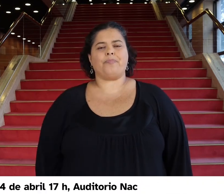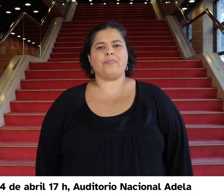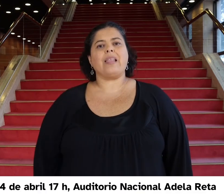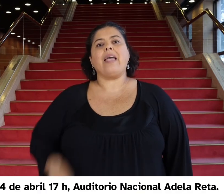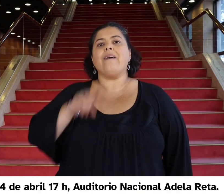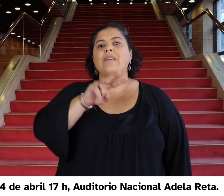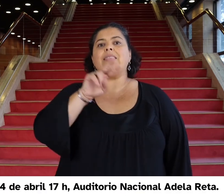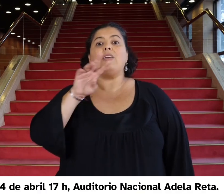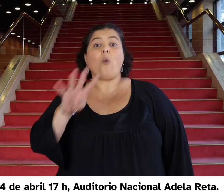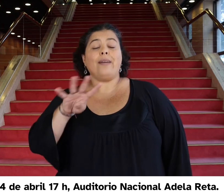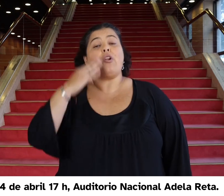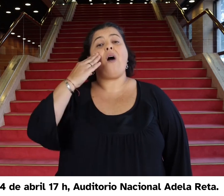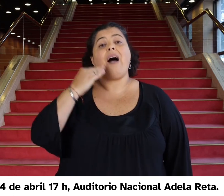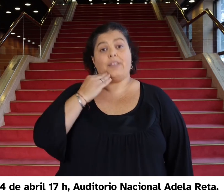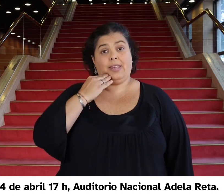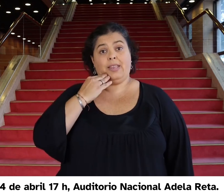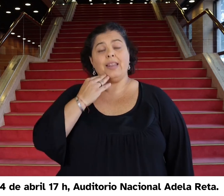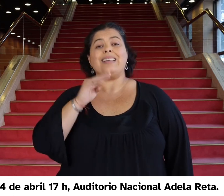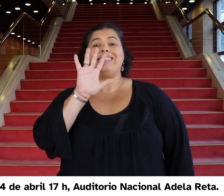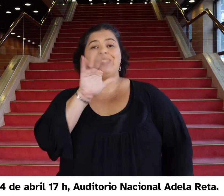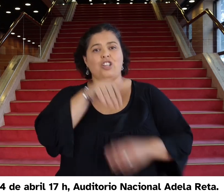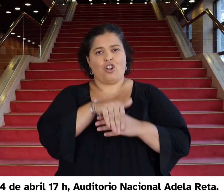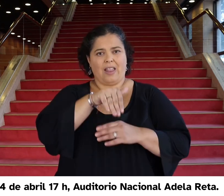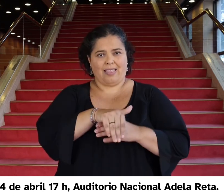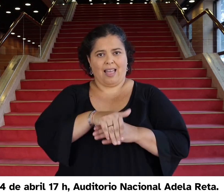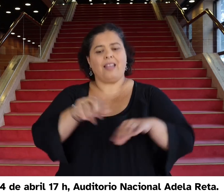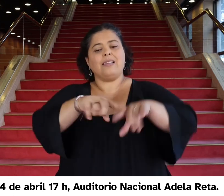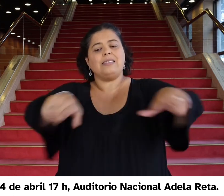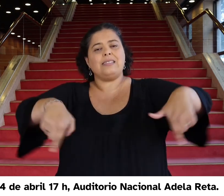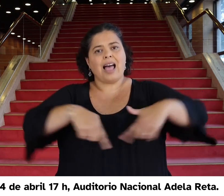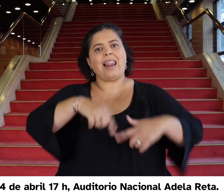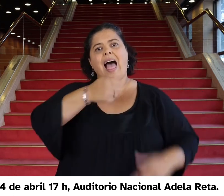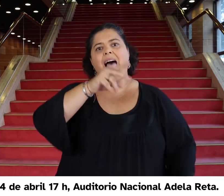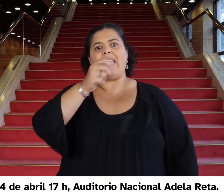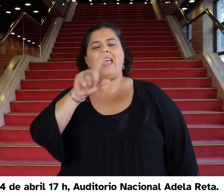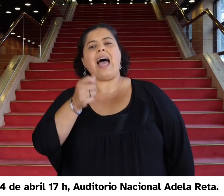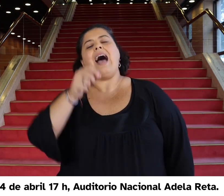24 de abril, 17 horas. Auditorio Nacional Adela Reta.